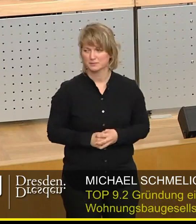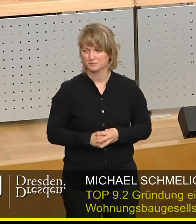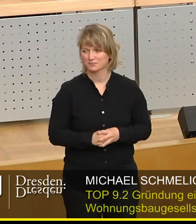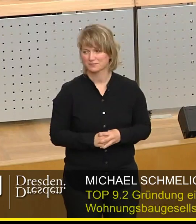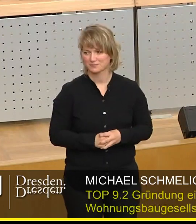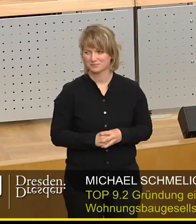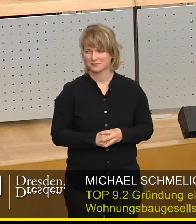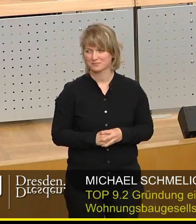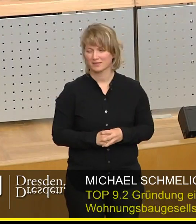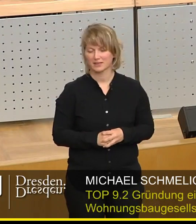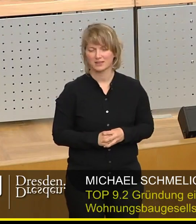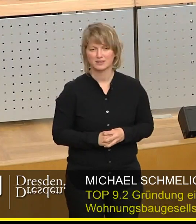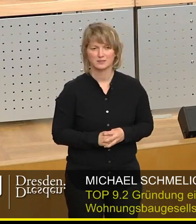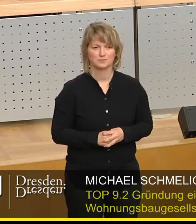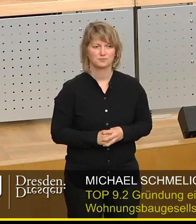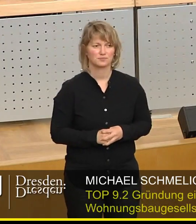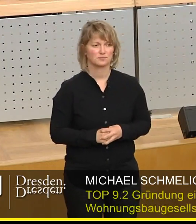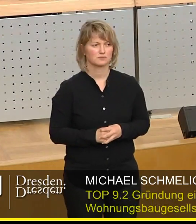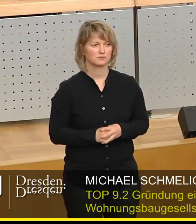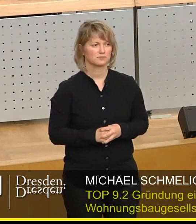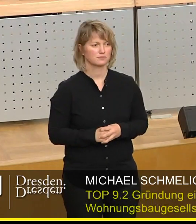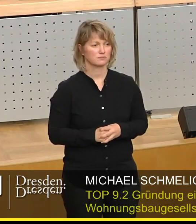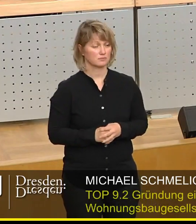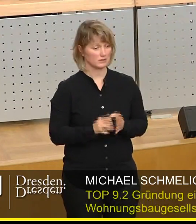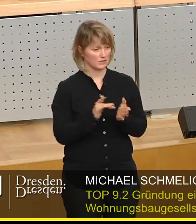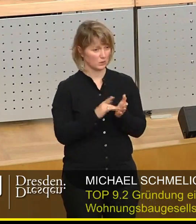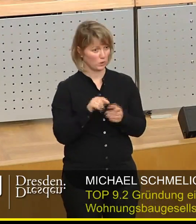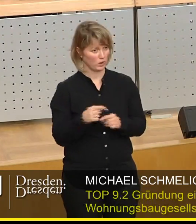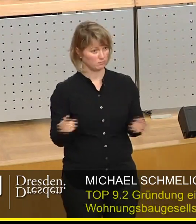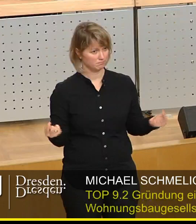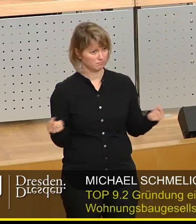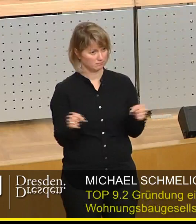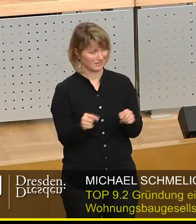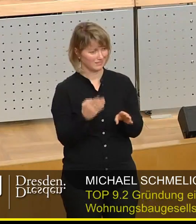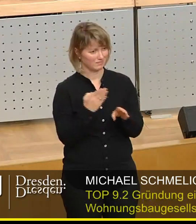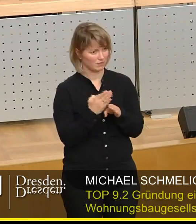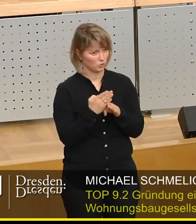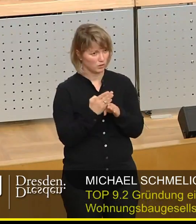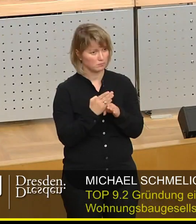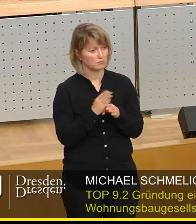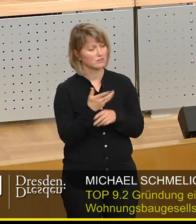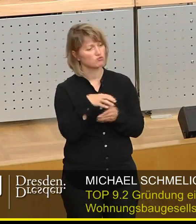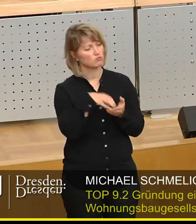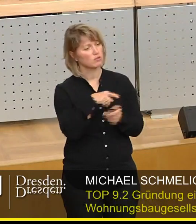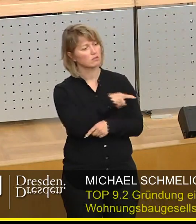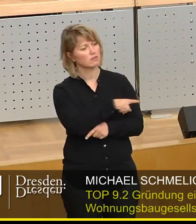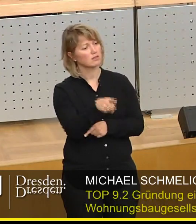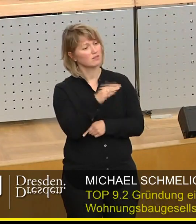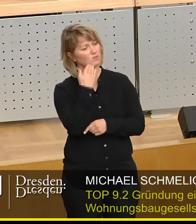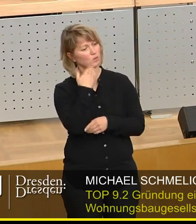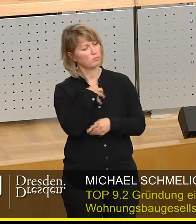und sind heute nicht hier zusammengetreten, um die Wohnungsprobleme dieser Stadt zu lösen,